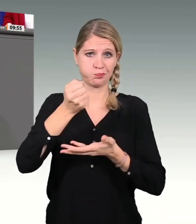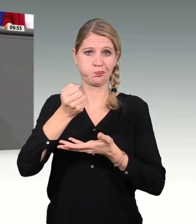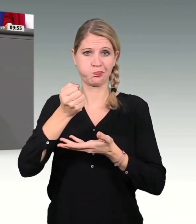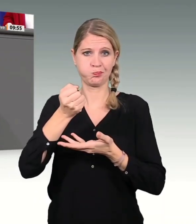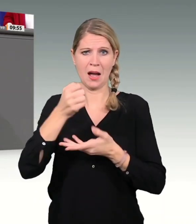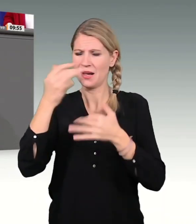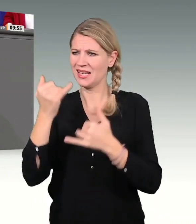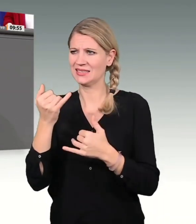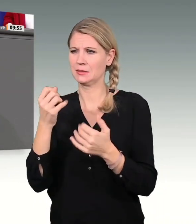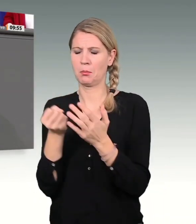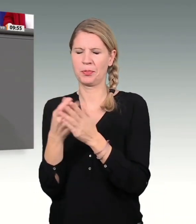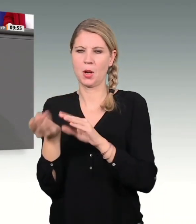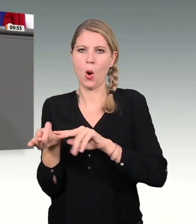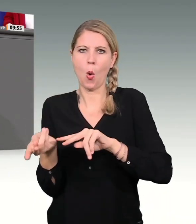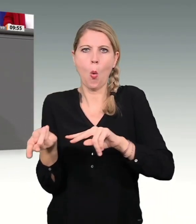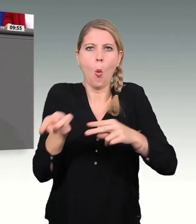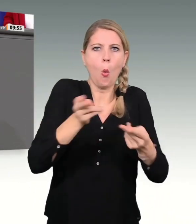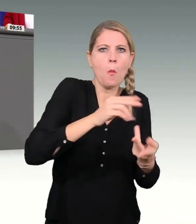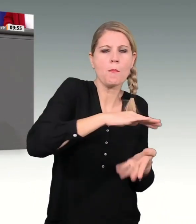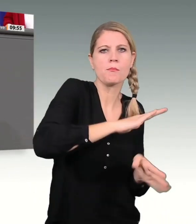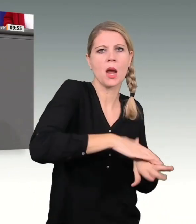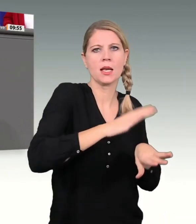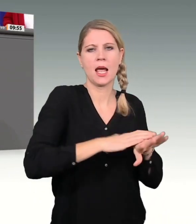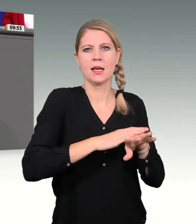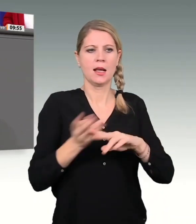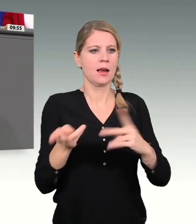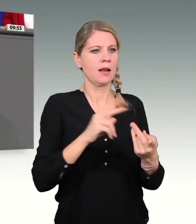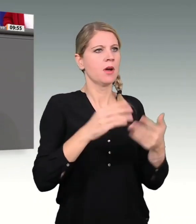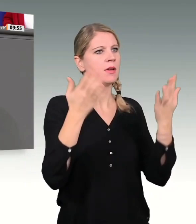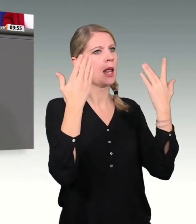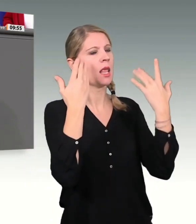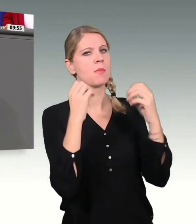Aber am Ende des Tages heiligt der Zweck eben doch nicht die Mittel.